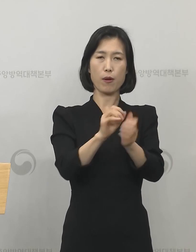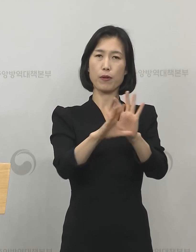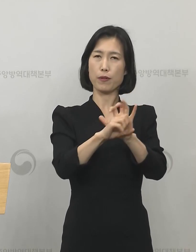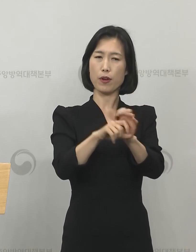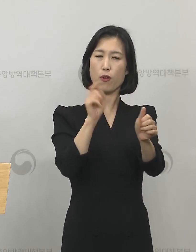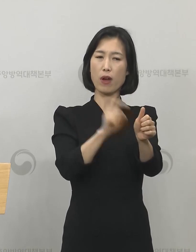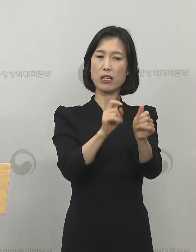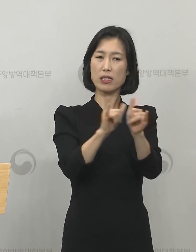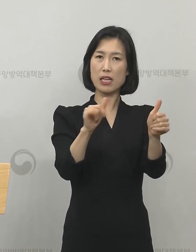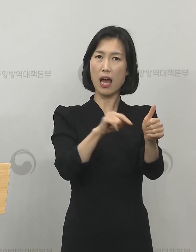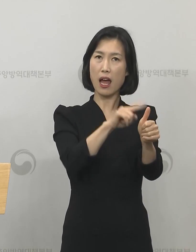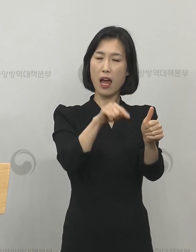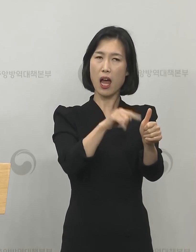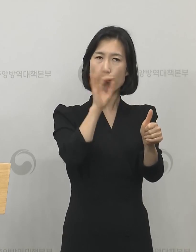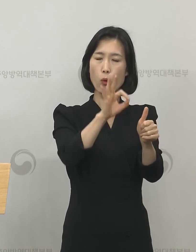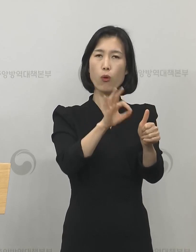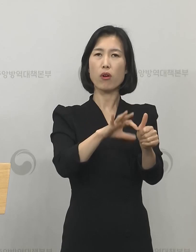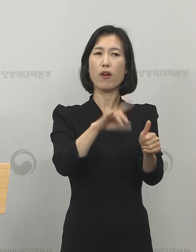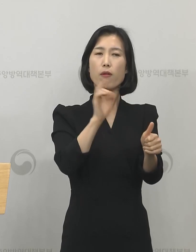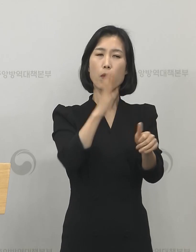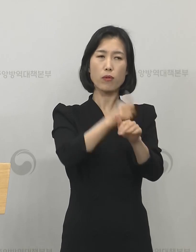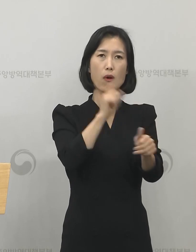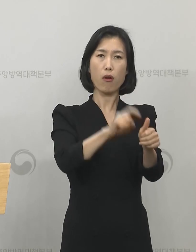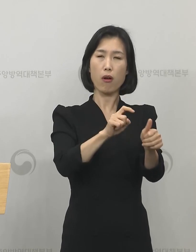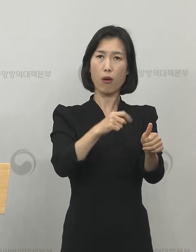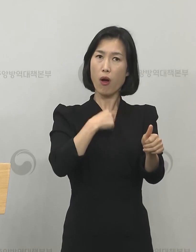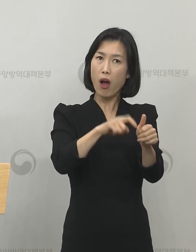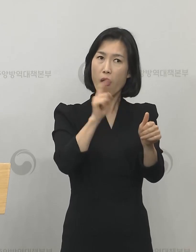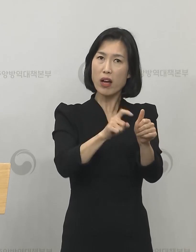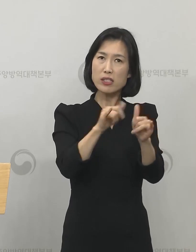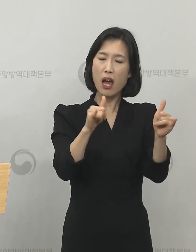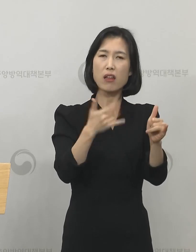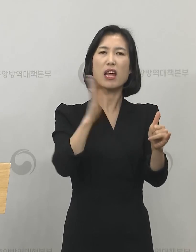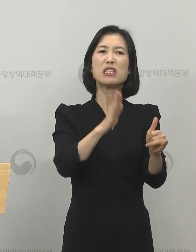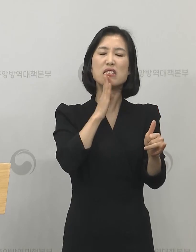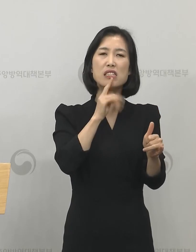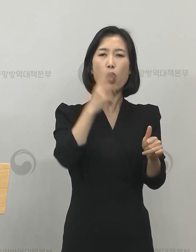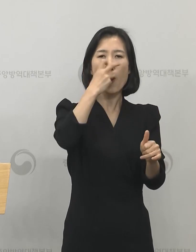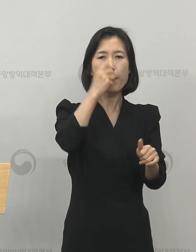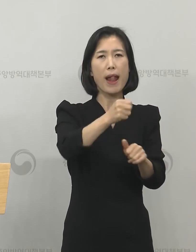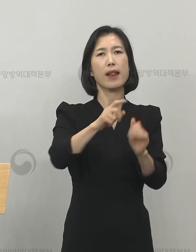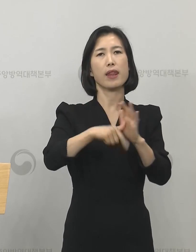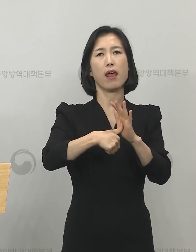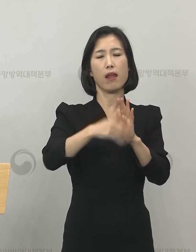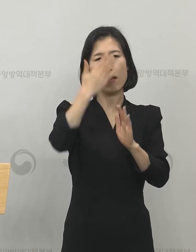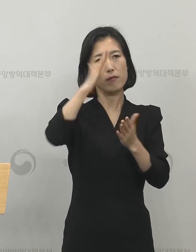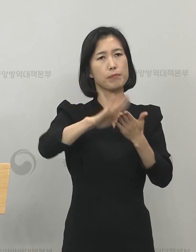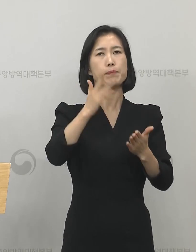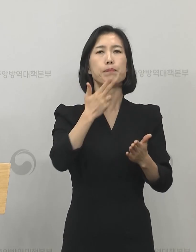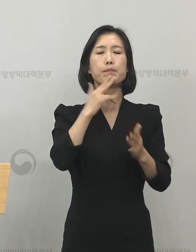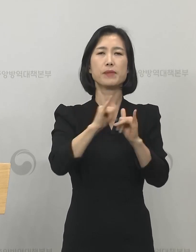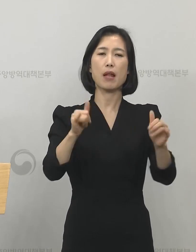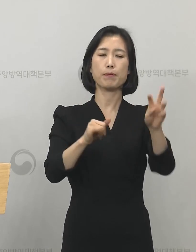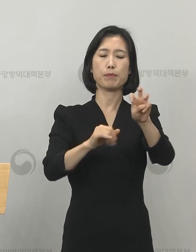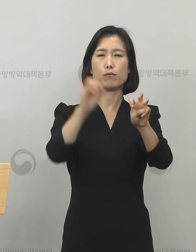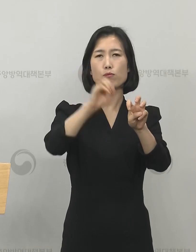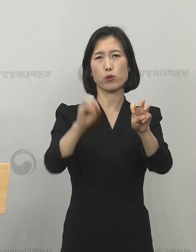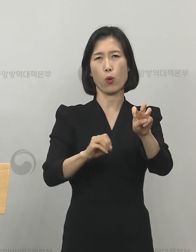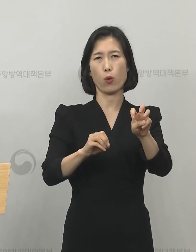%는 진단 당시에 무증상이었고 아직까지는 감염원을 확인하지 못하고 있는 상황입니다.